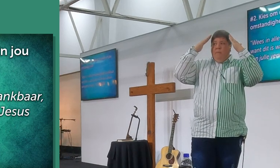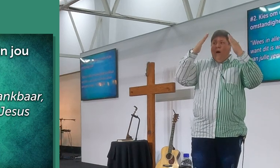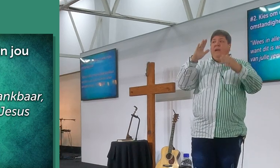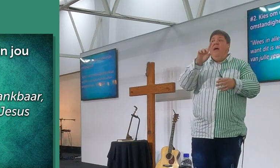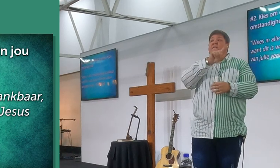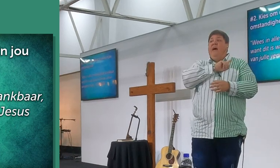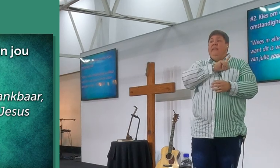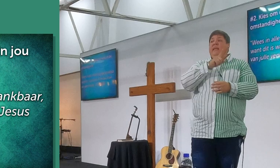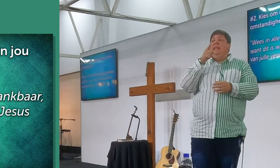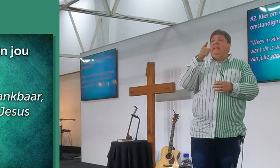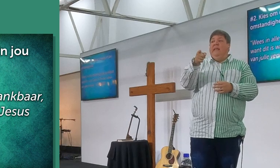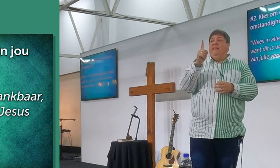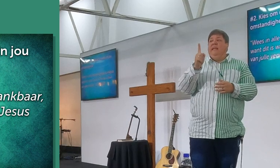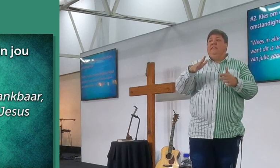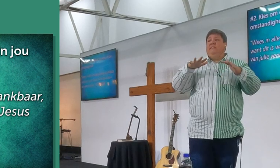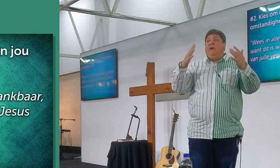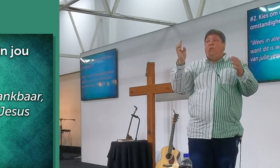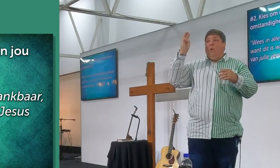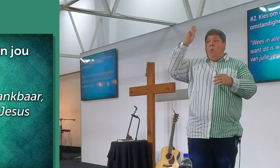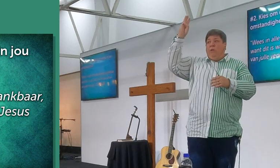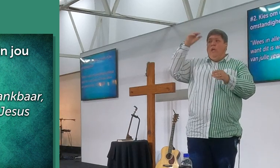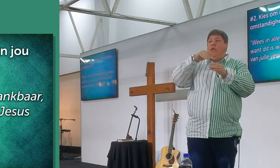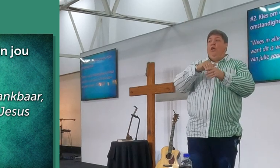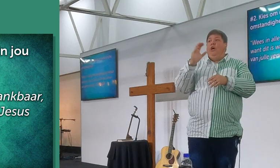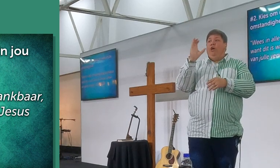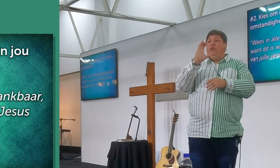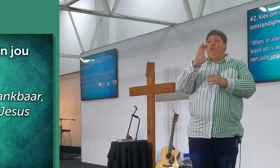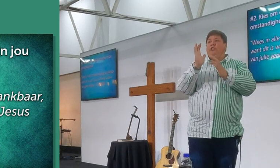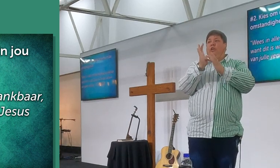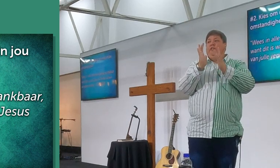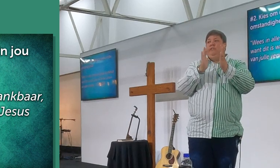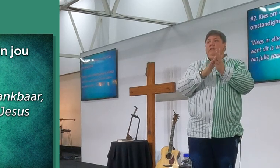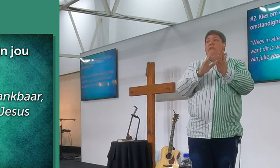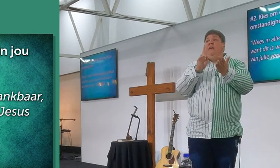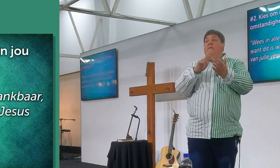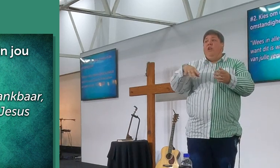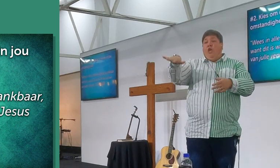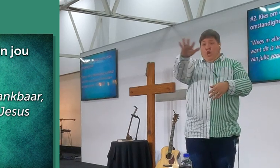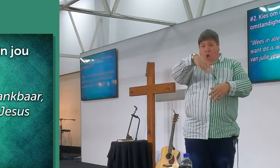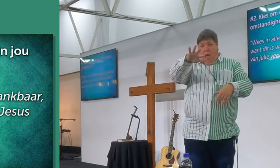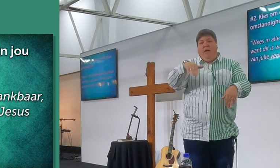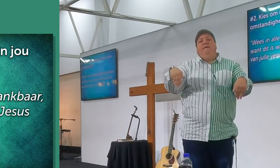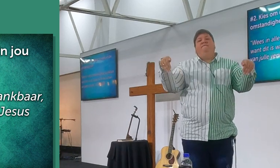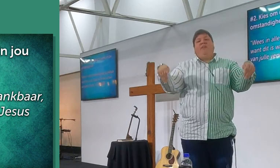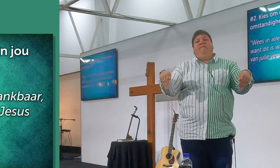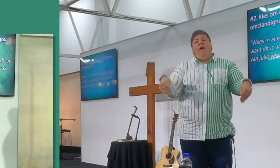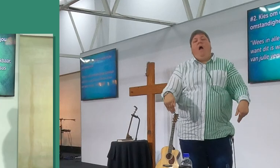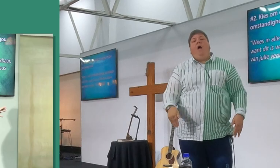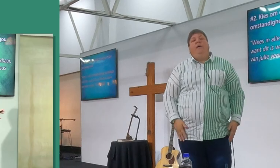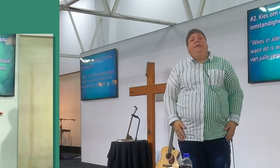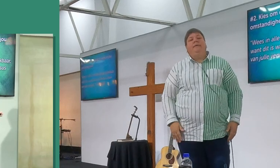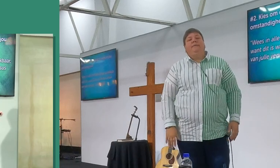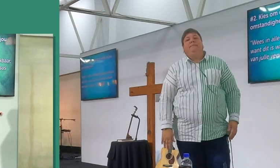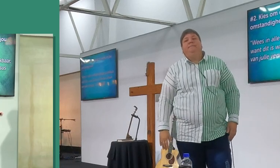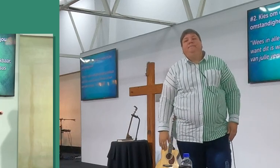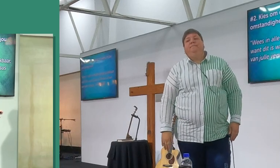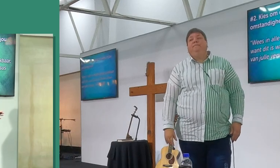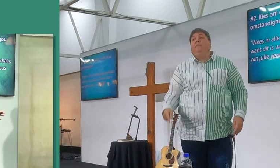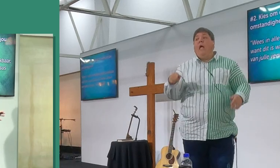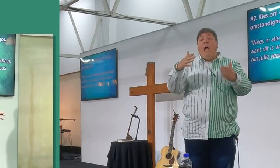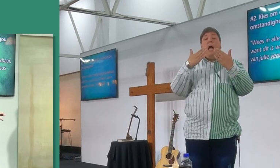hand op, want, dit is dat God, dit is die Jesus, en die hand op, ok, so, hier is die geheim,